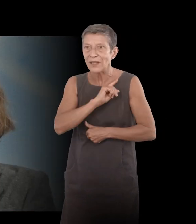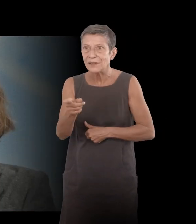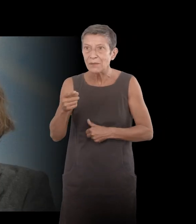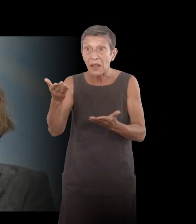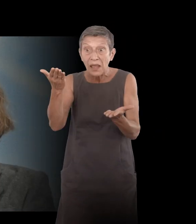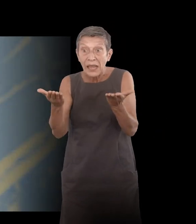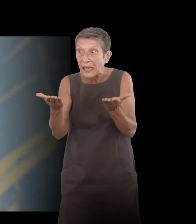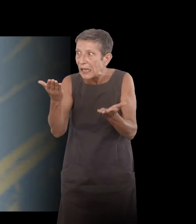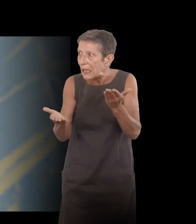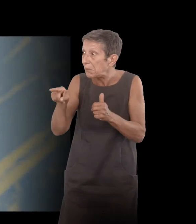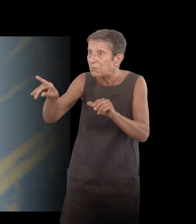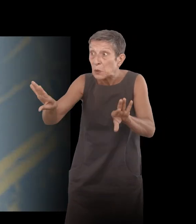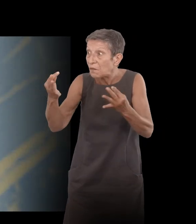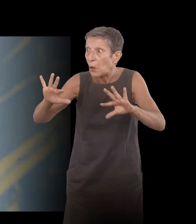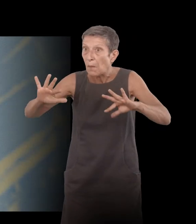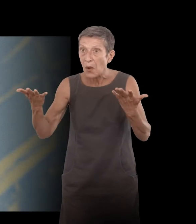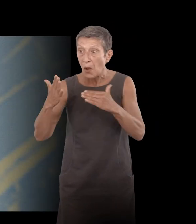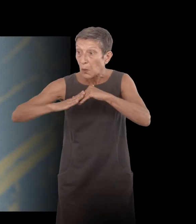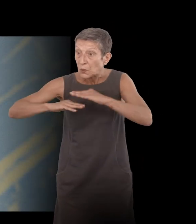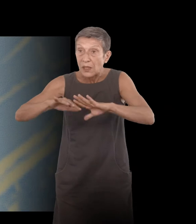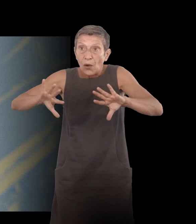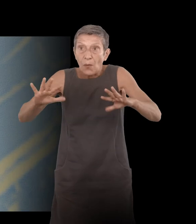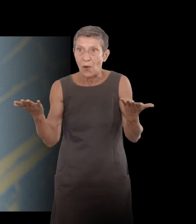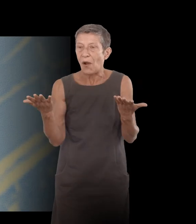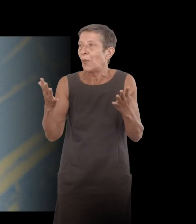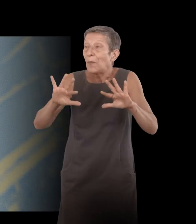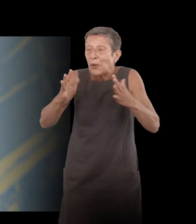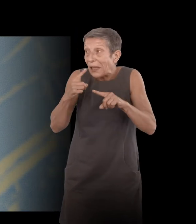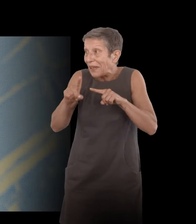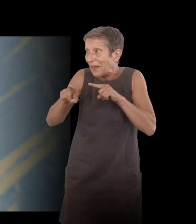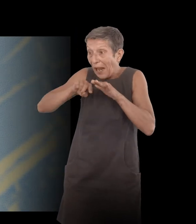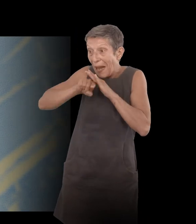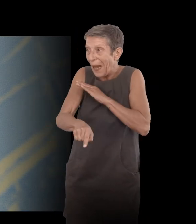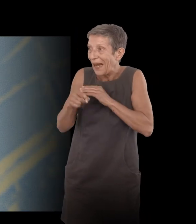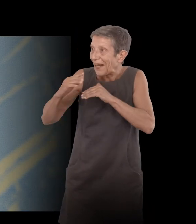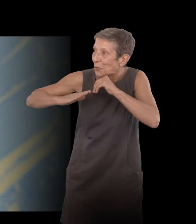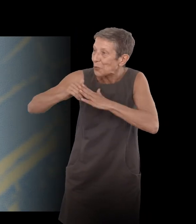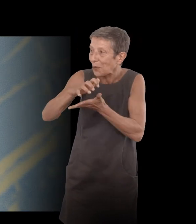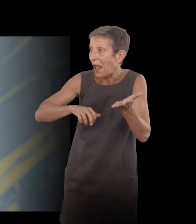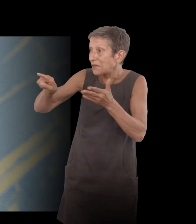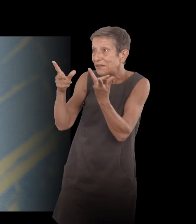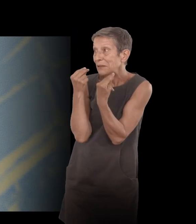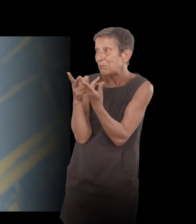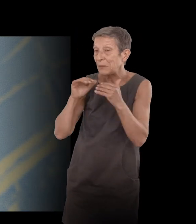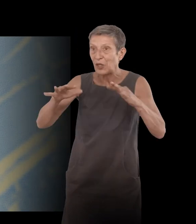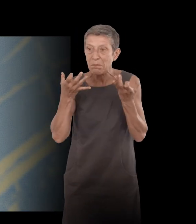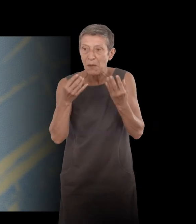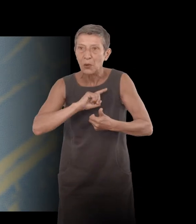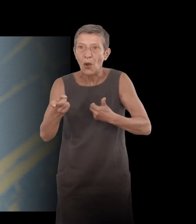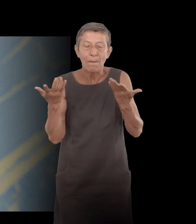construction s'est faite, on n'a sans doute pas le temps de rentrer dans le détail de l'élaboration du texte, mais il y a un travail d'équilibré